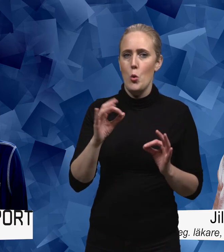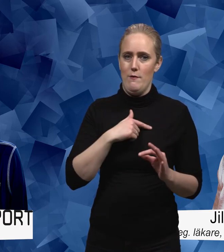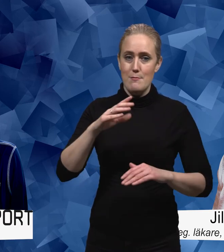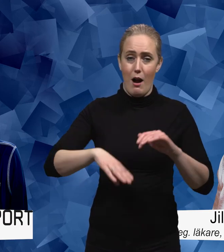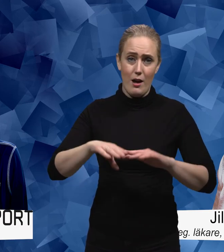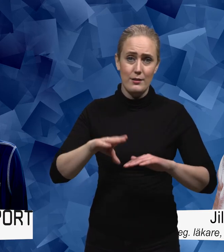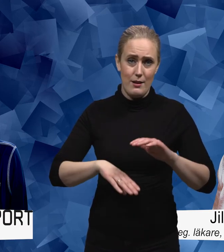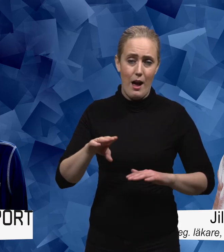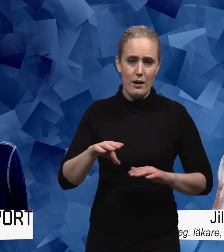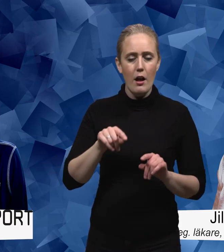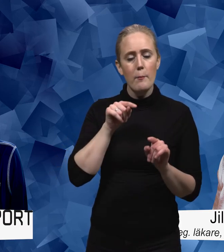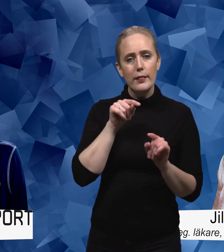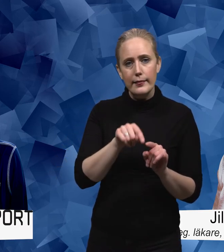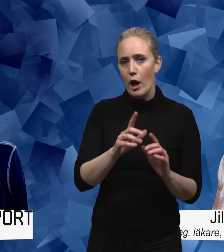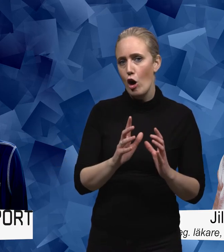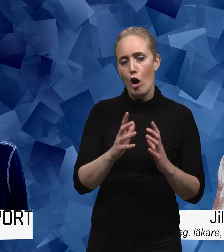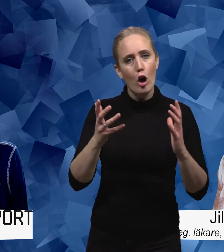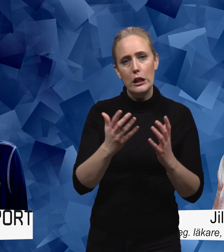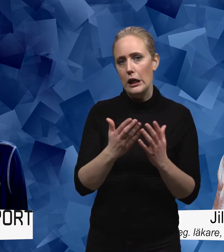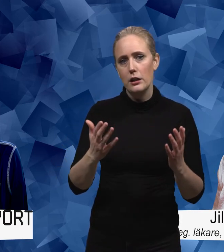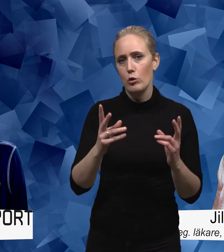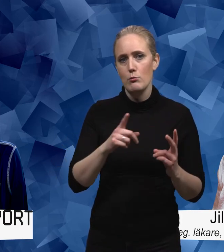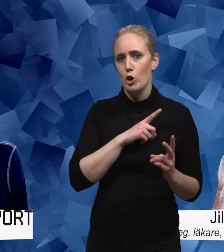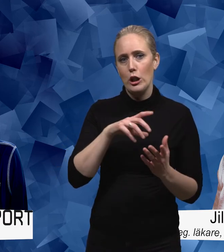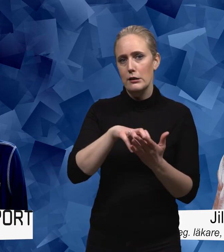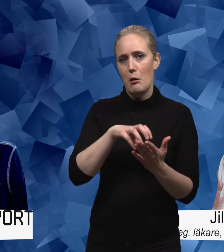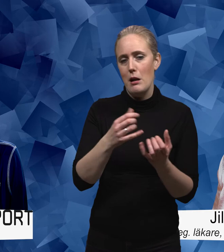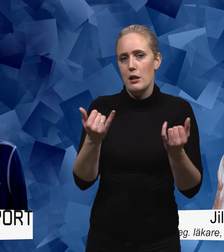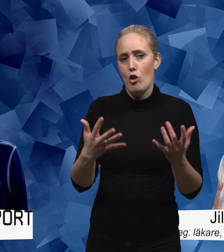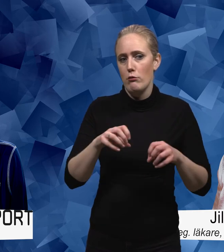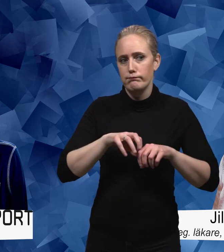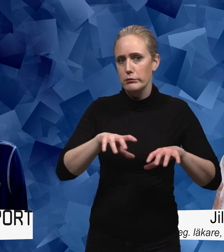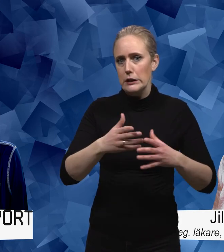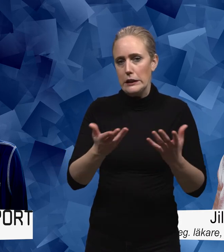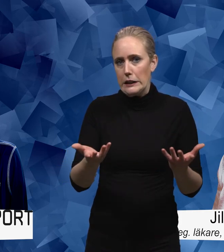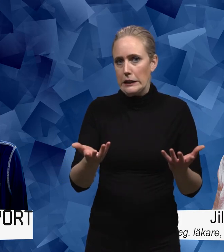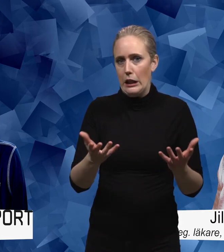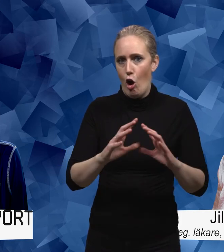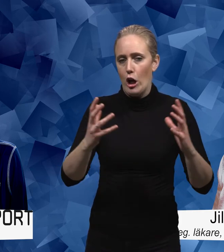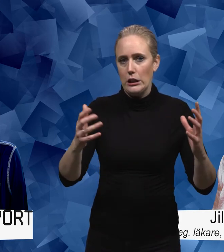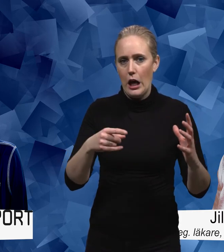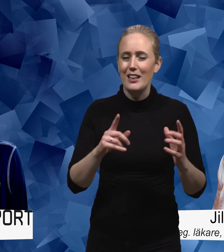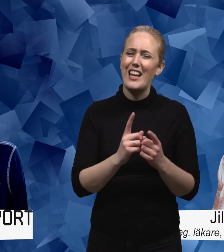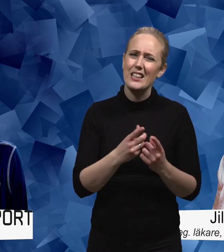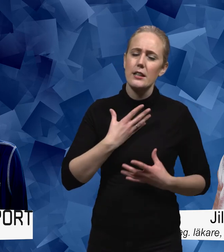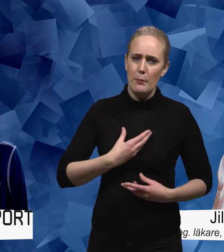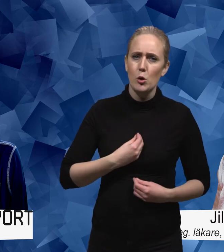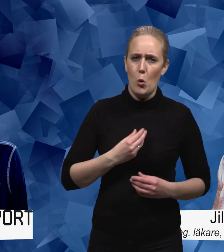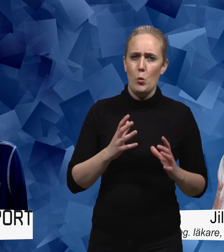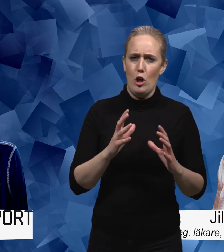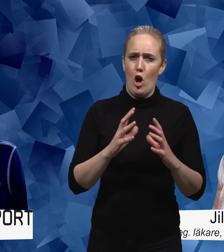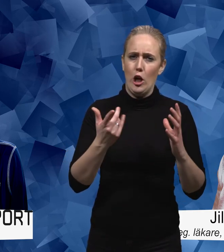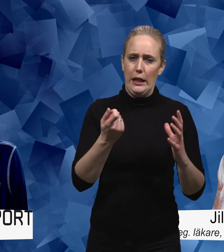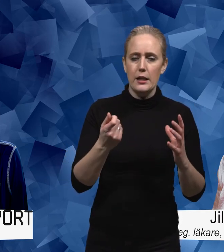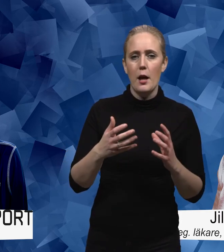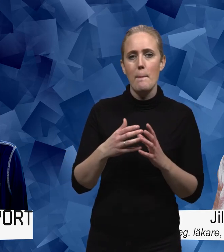behandla det här det verkar inte öka i någon större utsträckning i samhället kanske en del när det gäller depression men däremot det